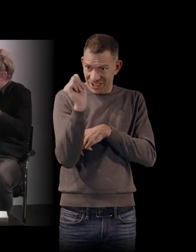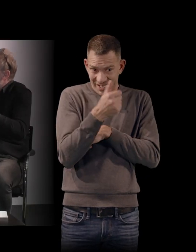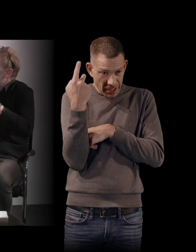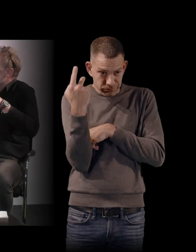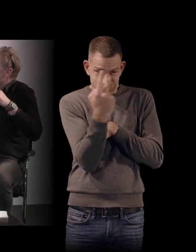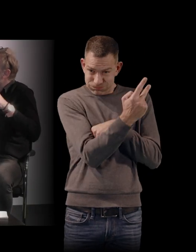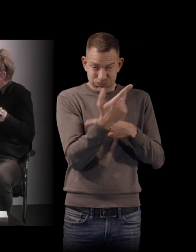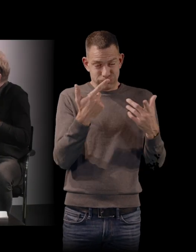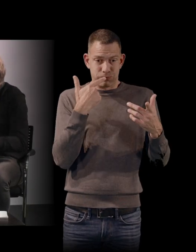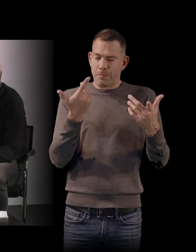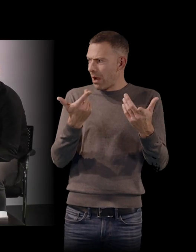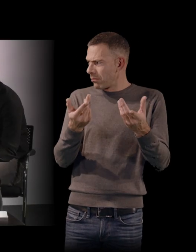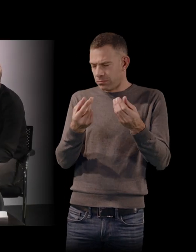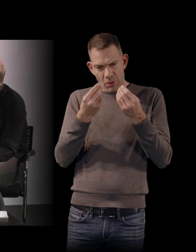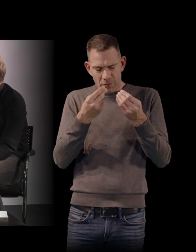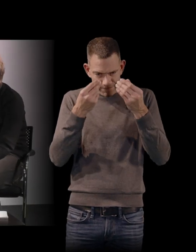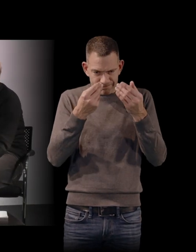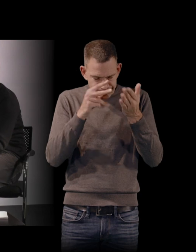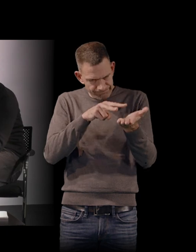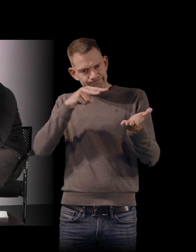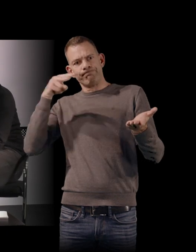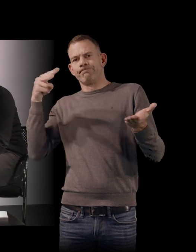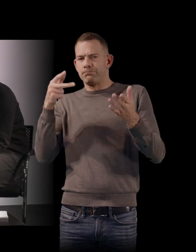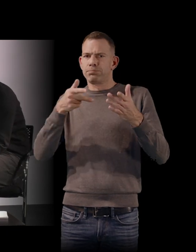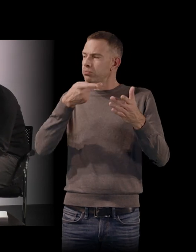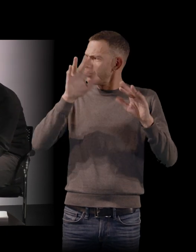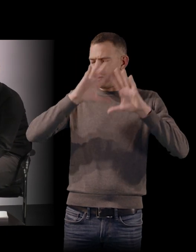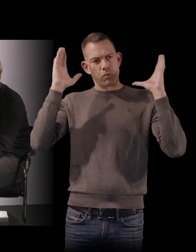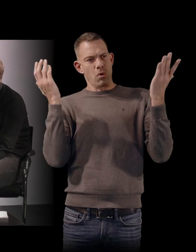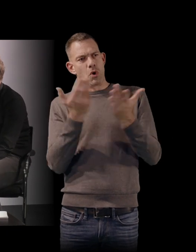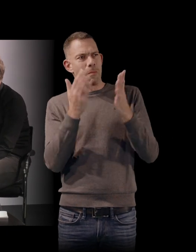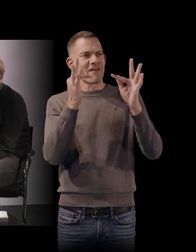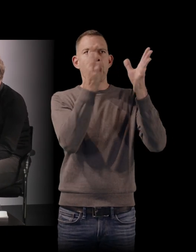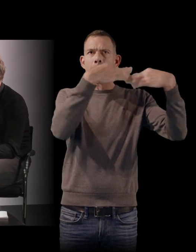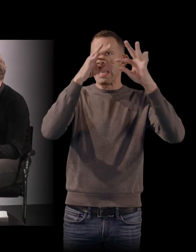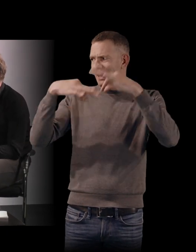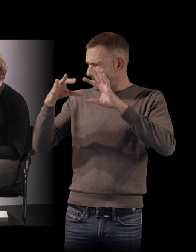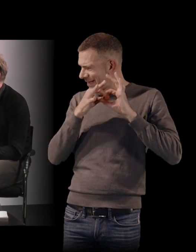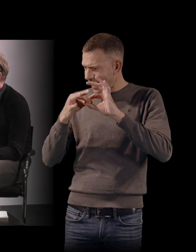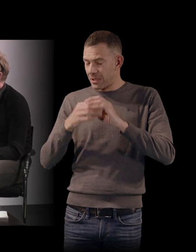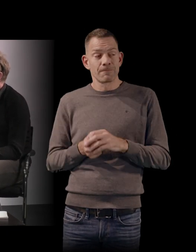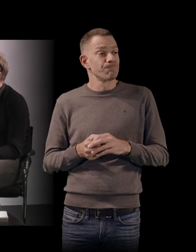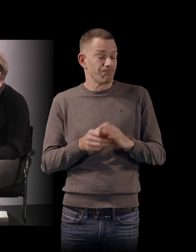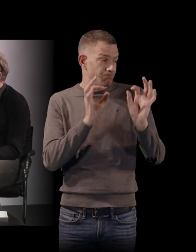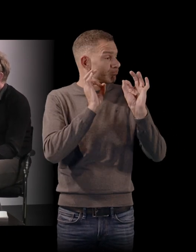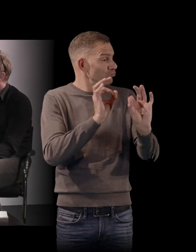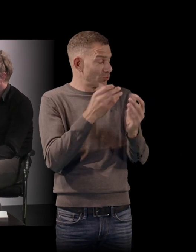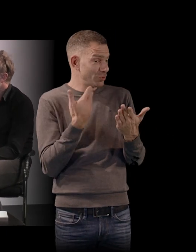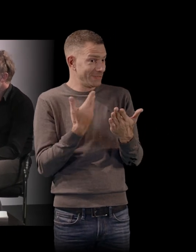finalement, d'ouvrir la focale et de regarder ça de manière plus large. Peut-être nous parler un peu de cela aussi ? Oui, c'est là que je reviens vraiment, moi, dans mon rôle de